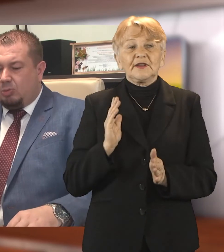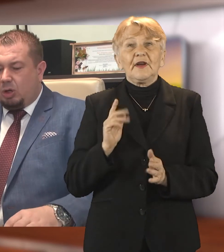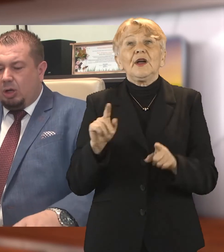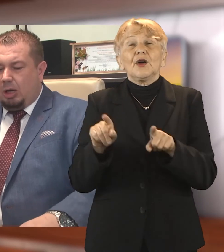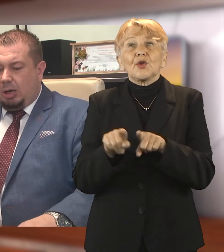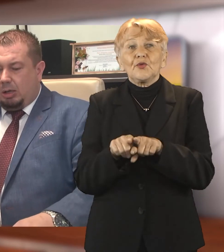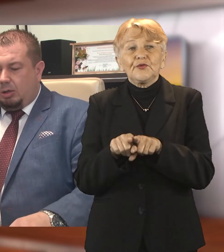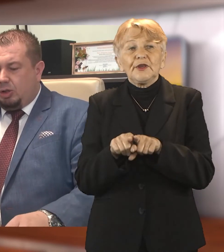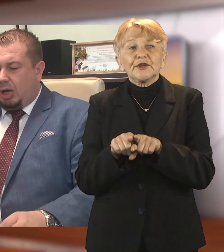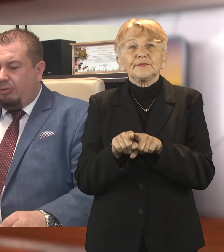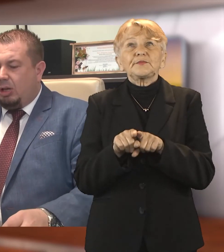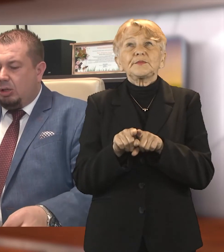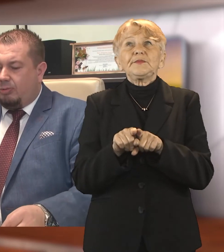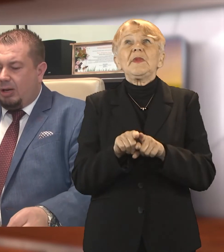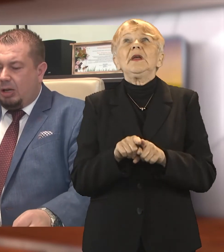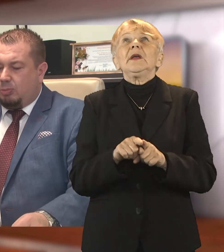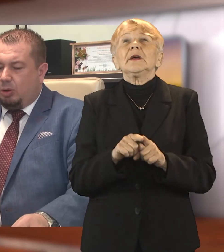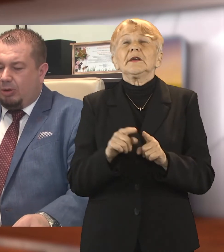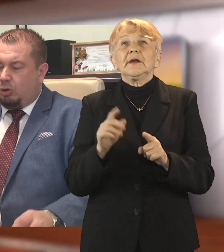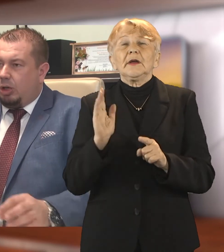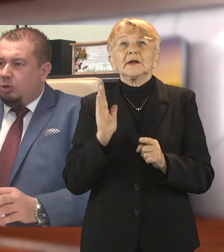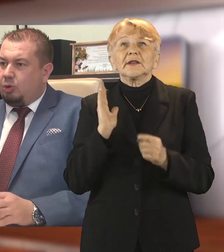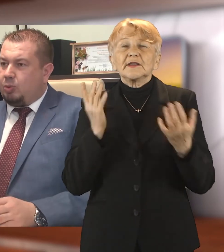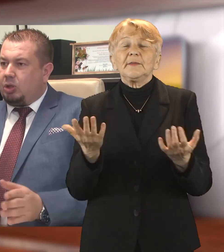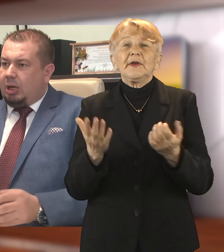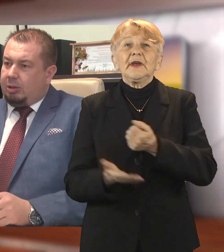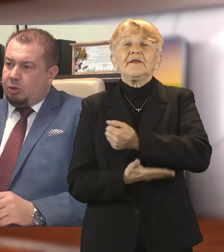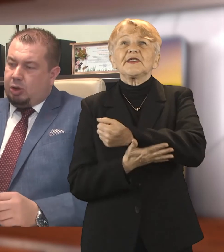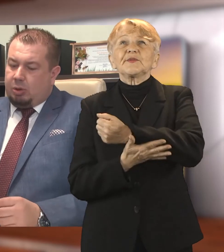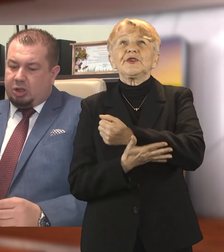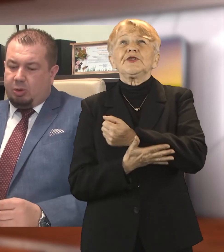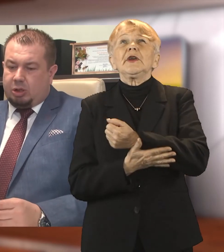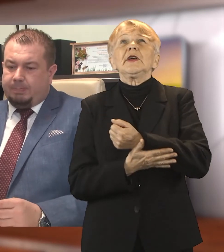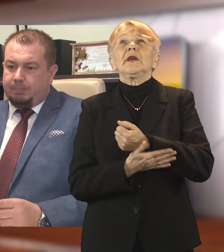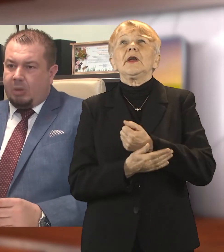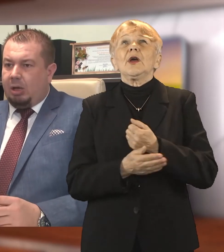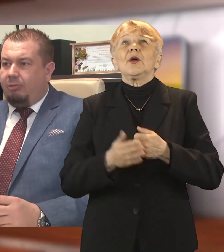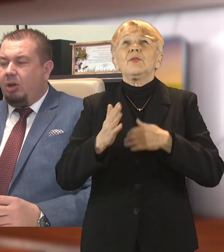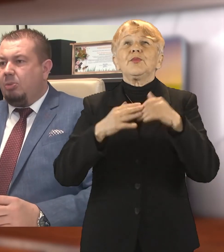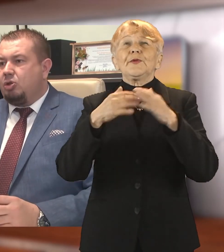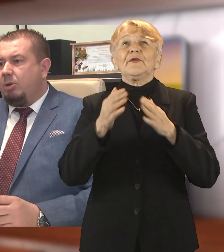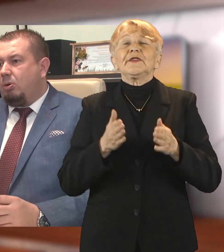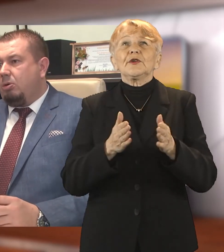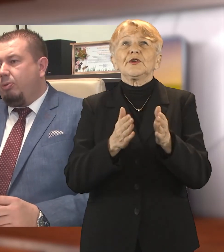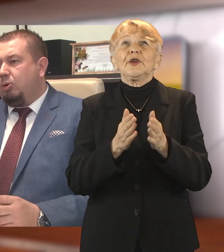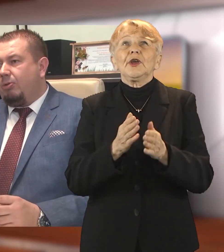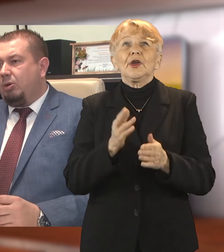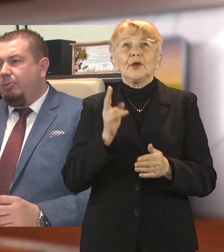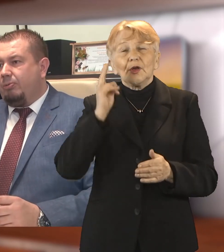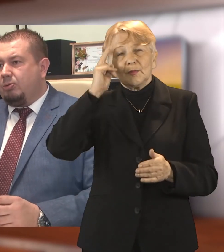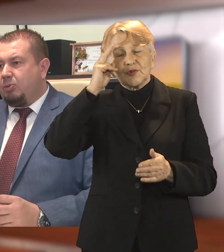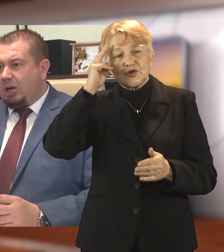chcemy wesprzeć. Dzisiaj finalizowana jest budowa drogi Racibórz-Szyna na tym odcinku raciborskim. Wiemy, że po